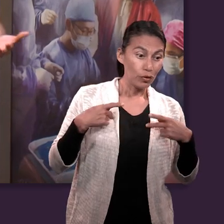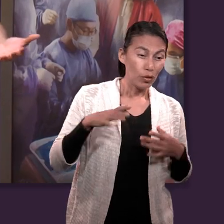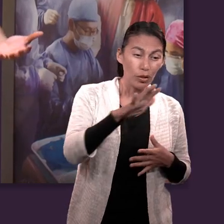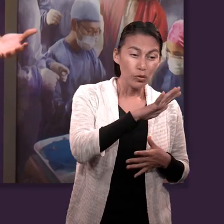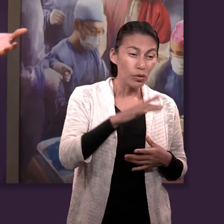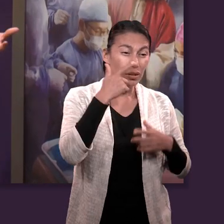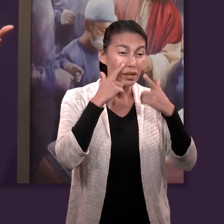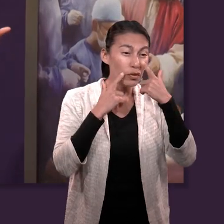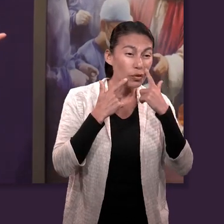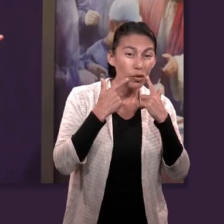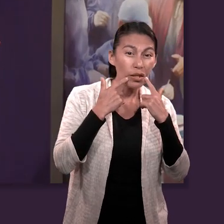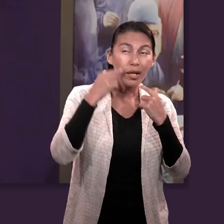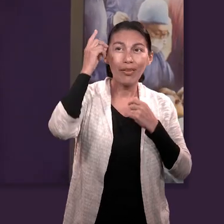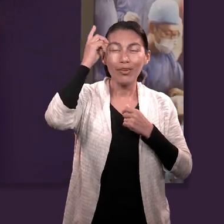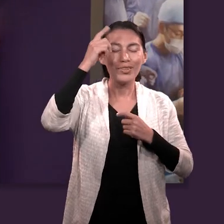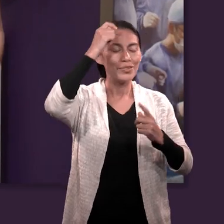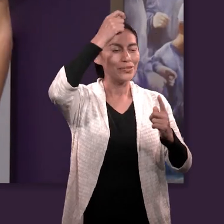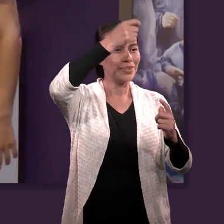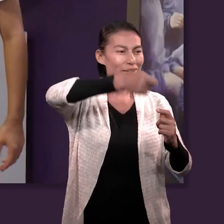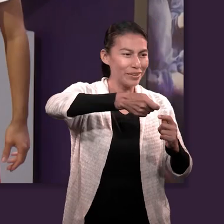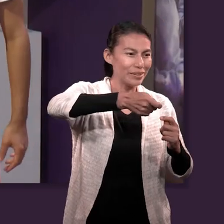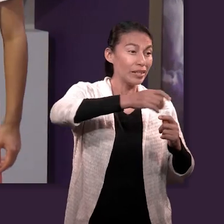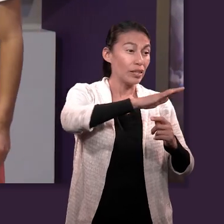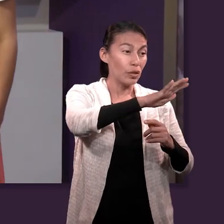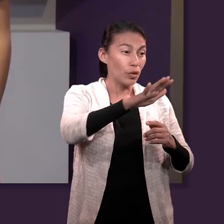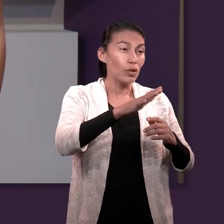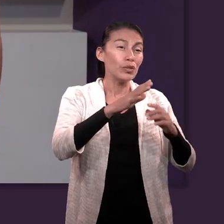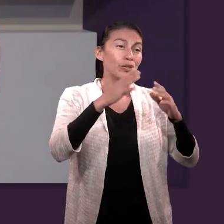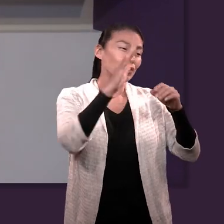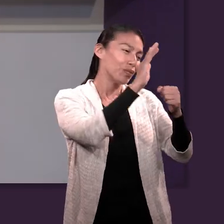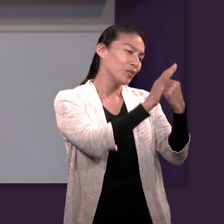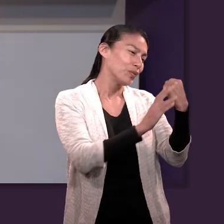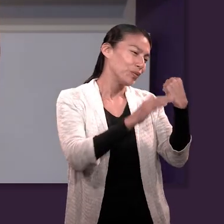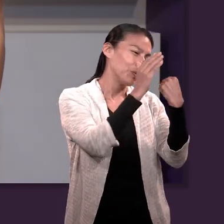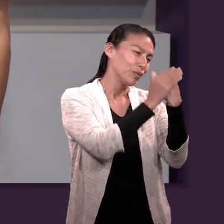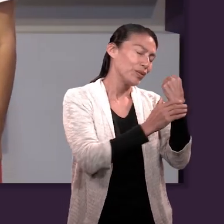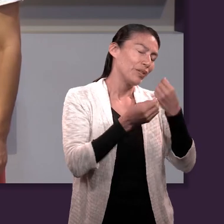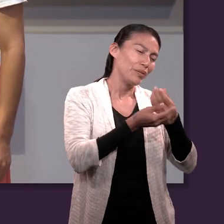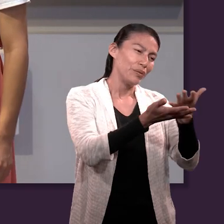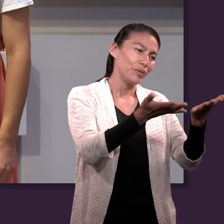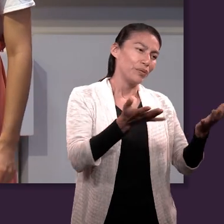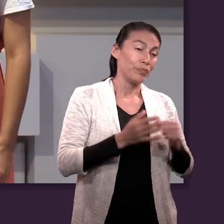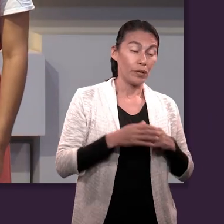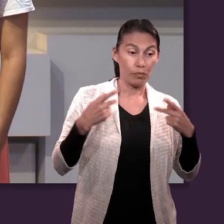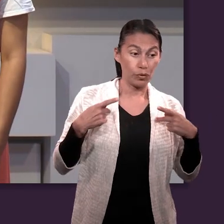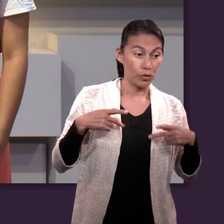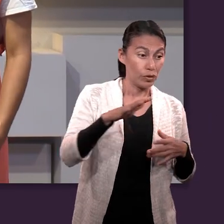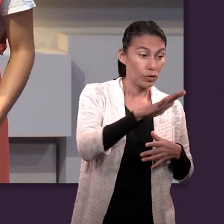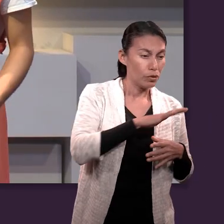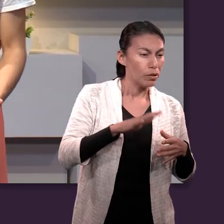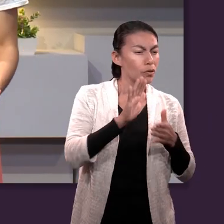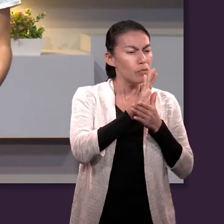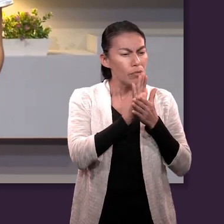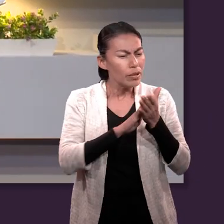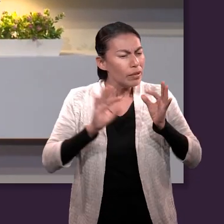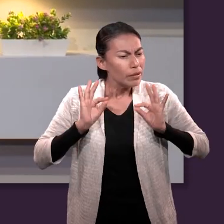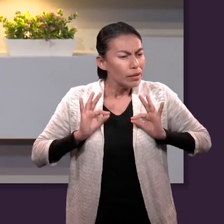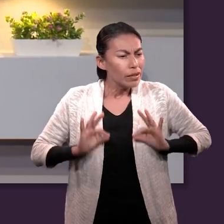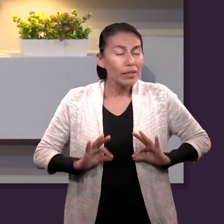Bienaventurados los que lloran, porque ellos recibirán consolación. Bienaventurados los mansos, porque ellos